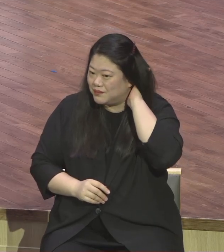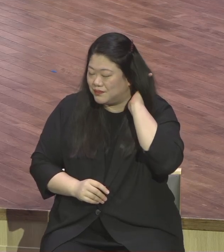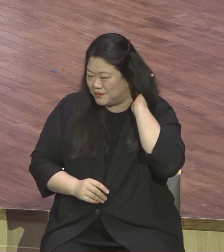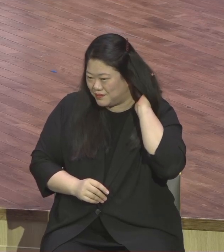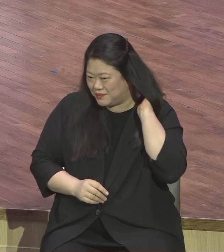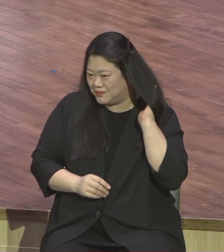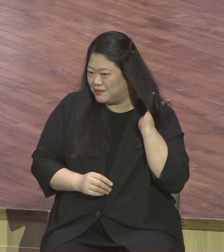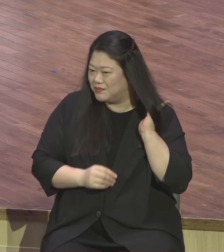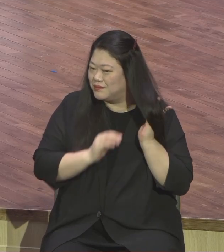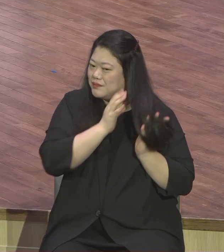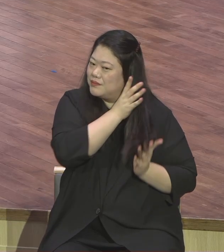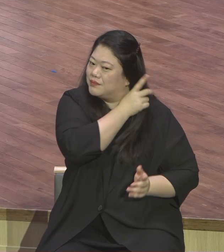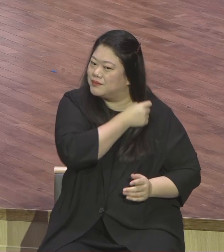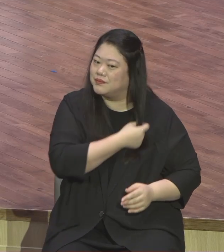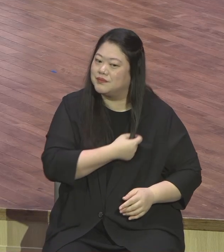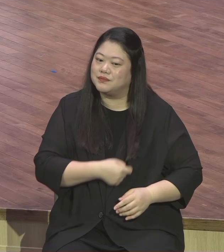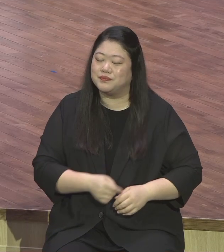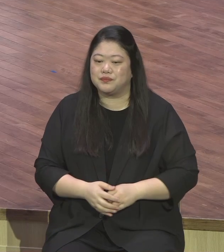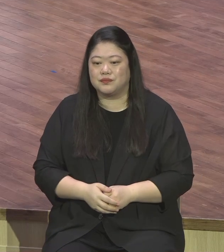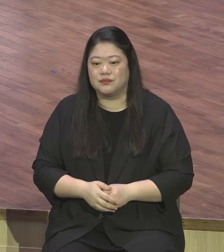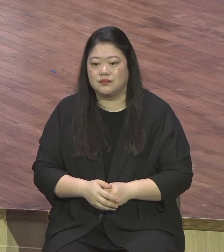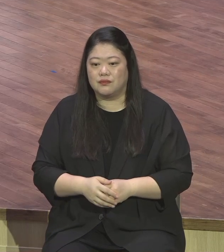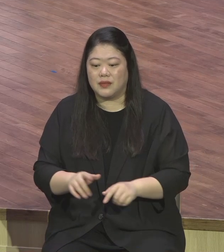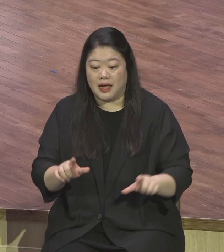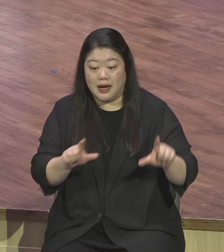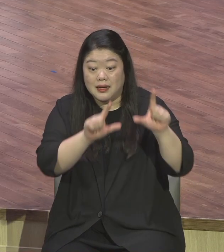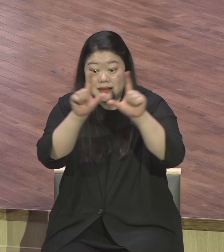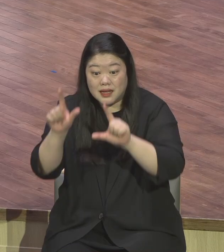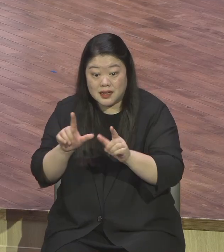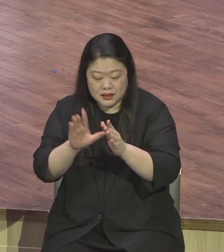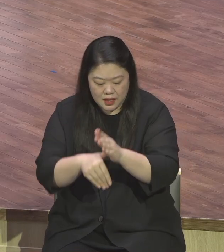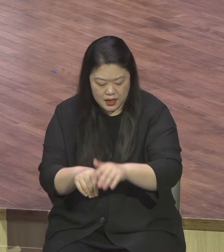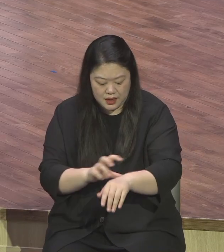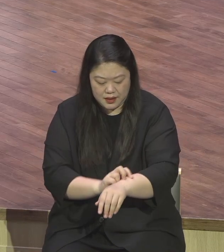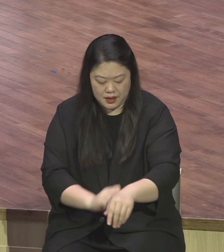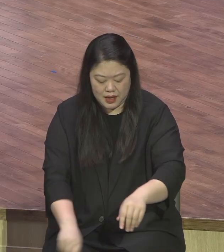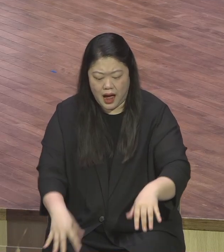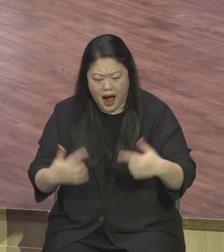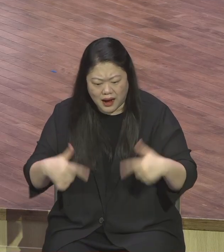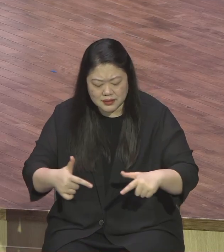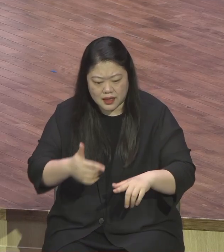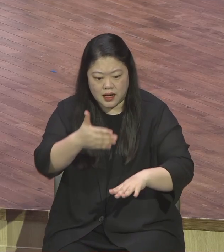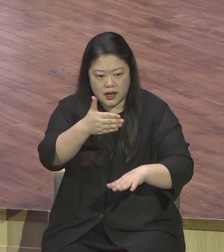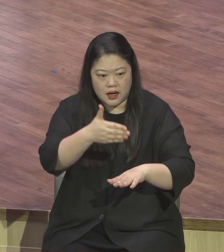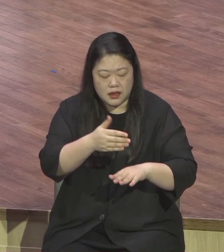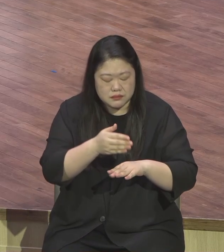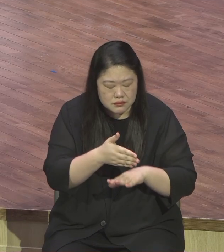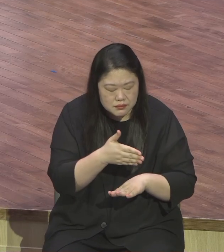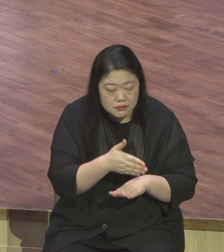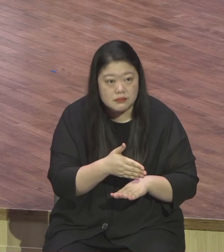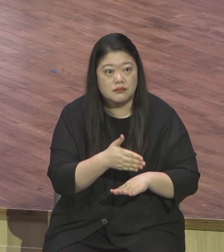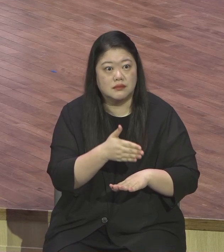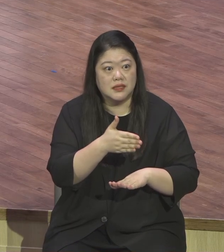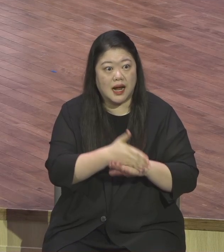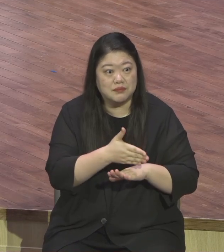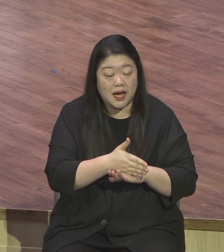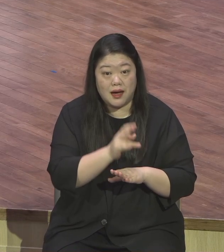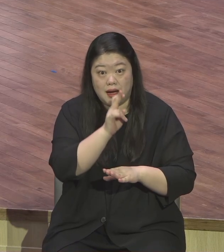결국 삶의 발걸음마다 감사할 이유를 발견하면서